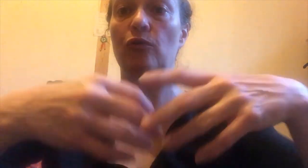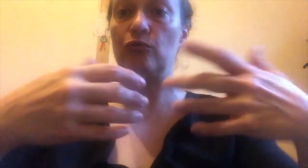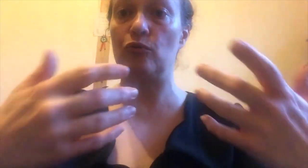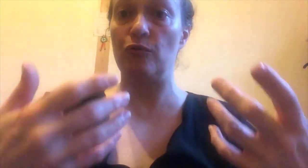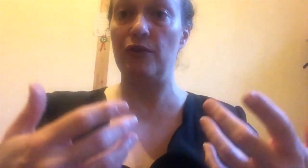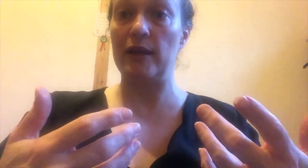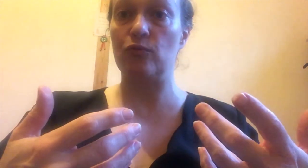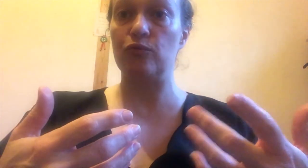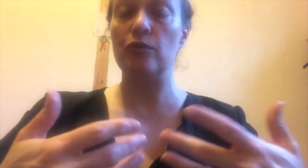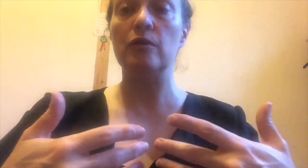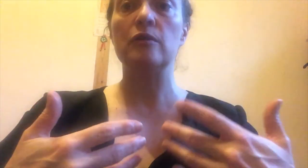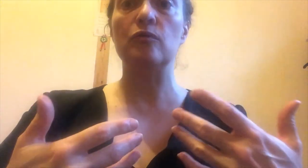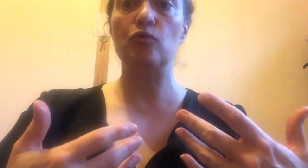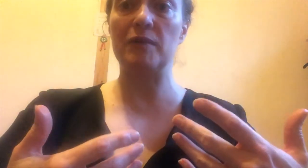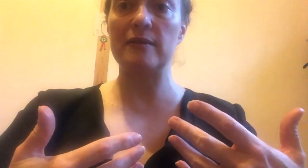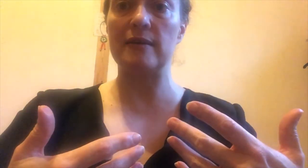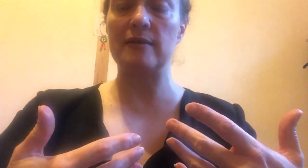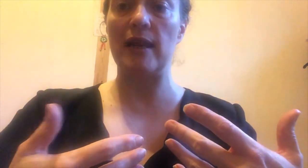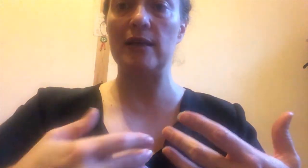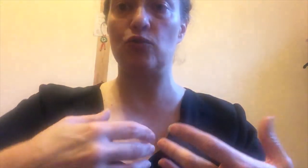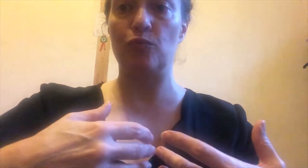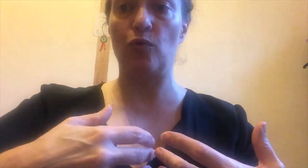de lever les coudes, de bien s'installer à son bureau.